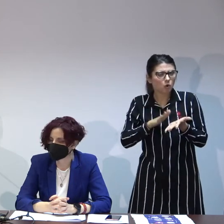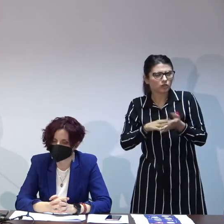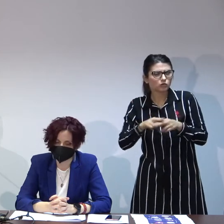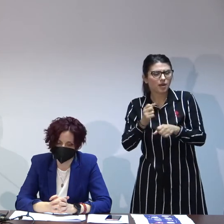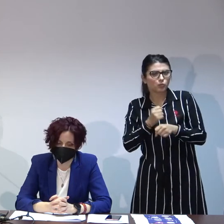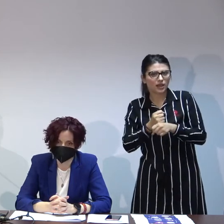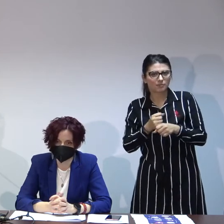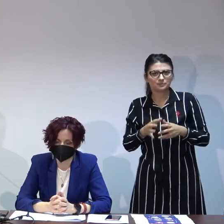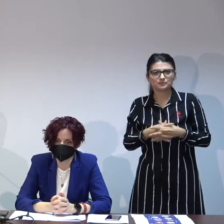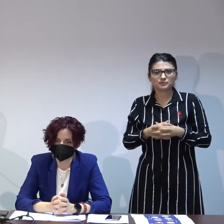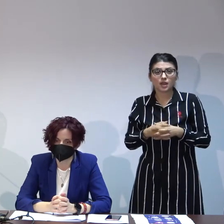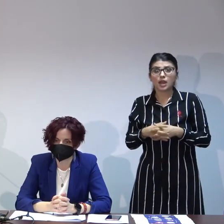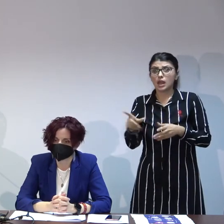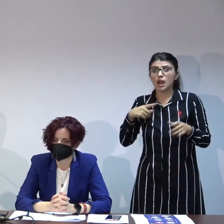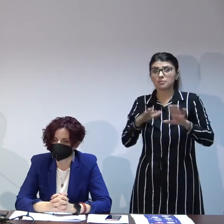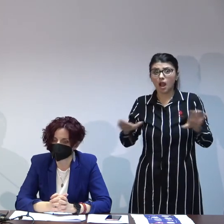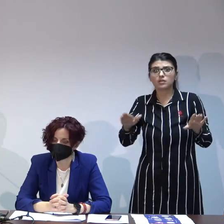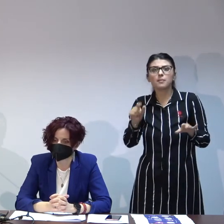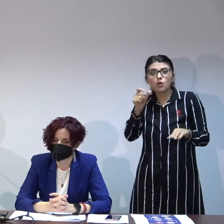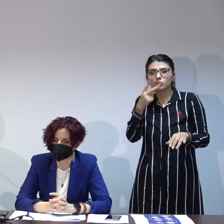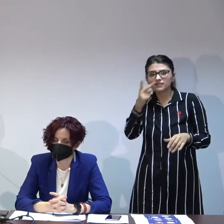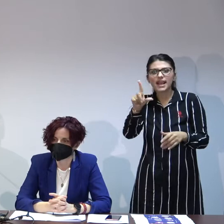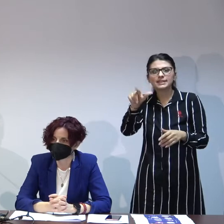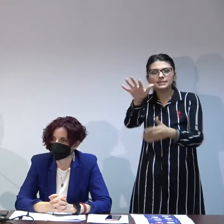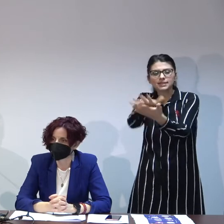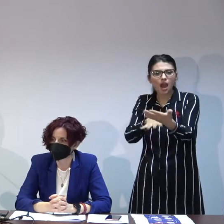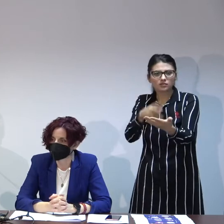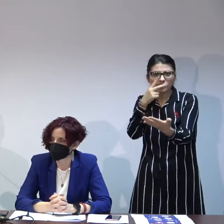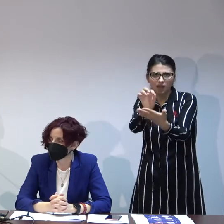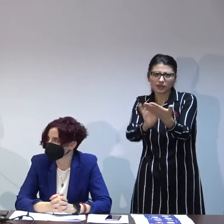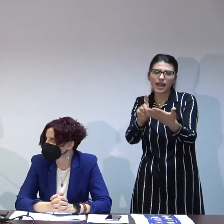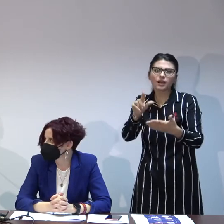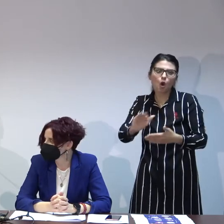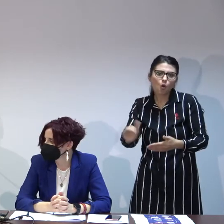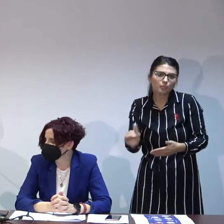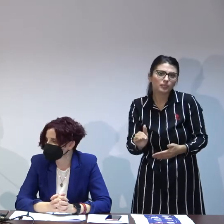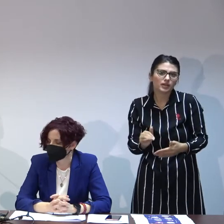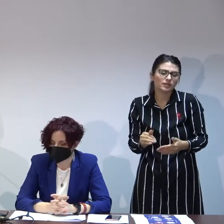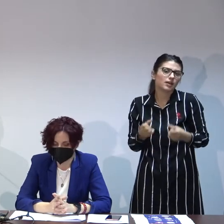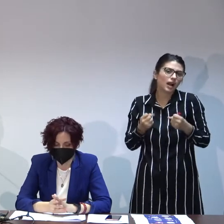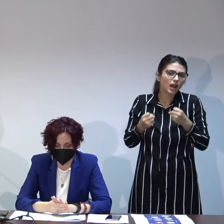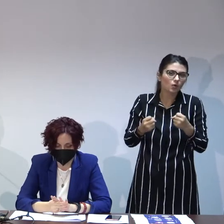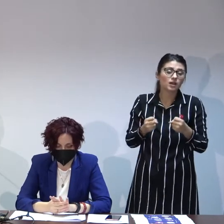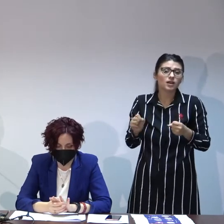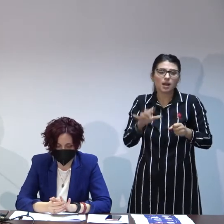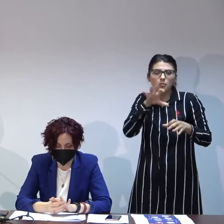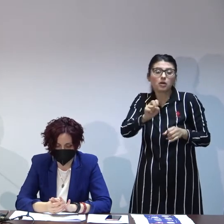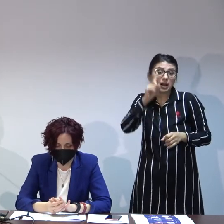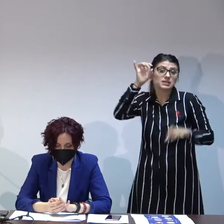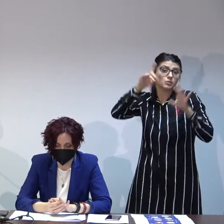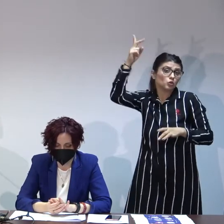și v-am spus eram gata să mergem către lista de copii greu adoptabil n-am apucat și am luat-o pe un semn de la Dumnezeu dacă am intrat în potrivire